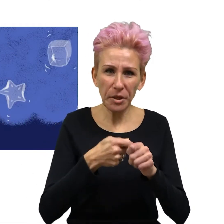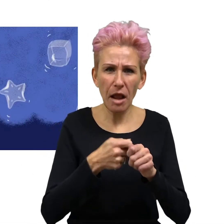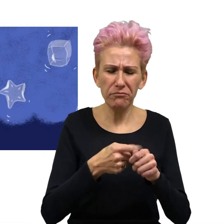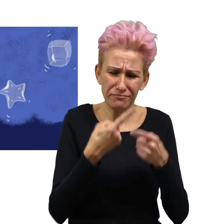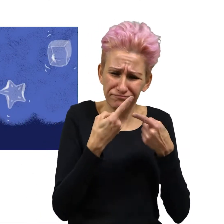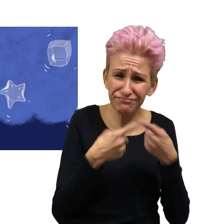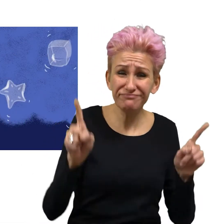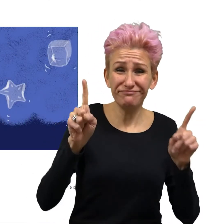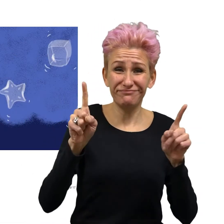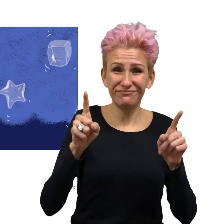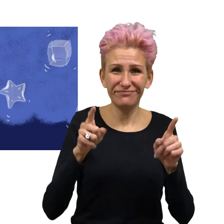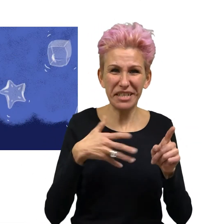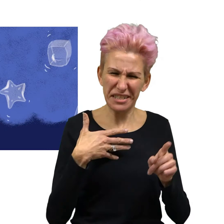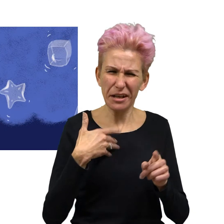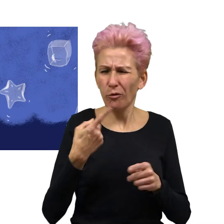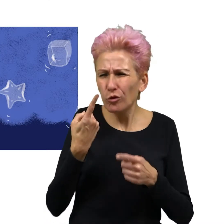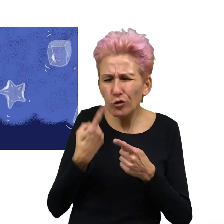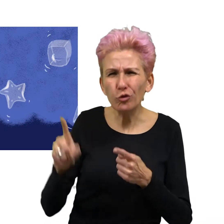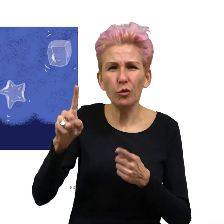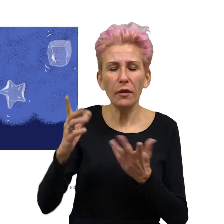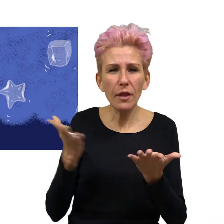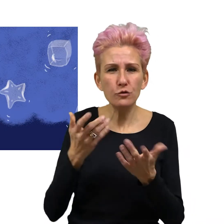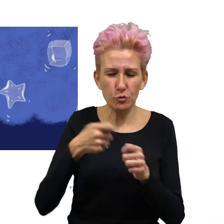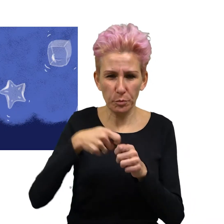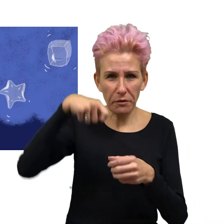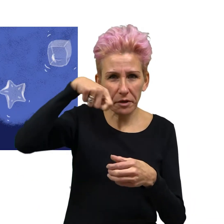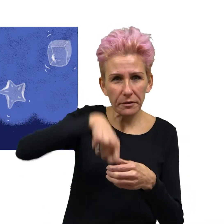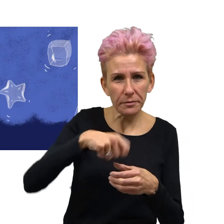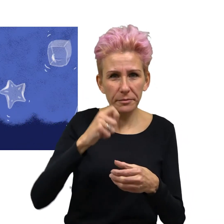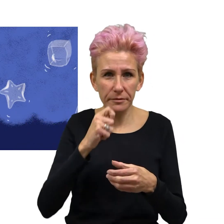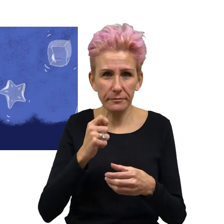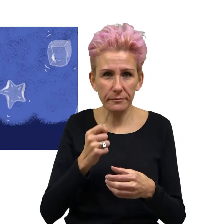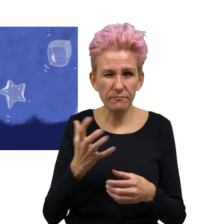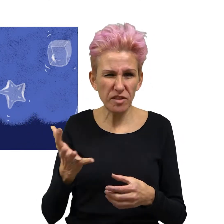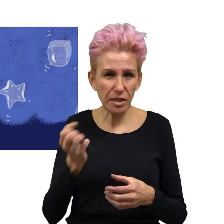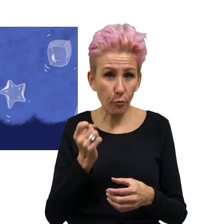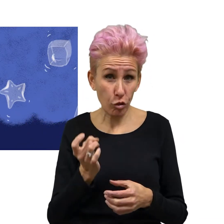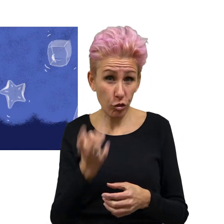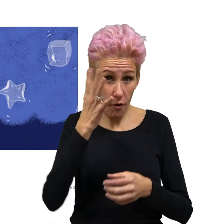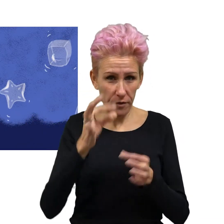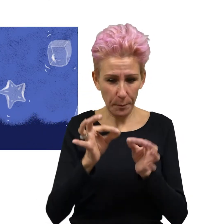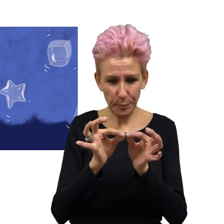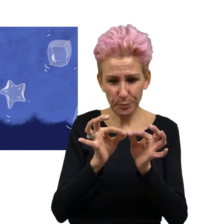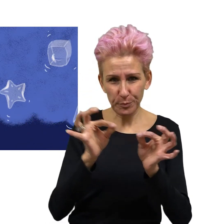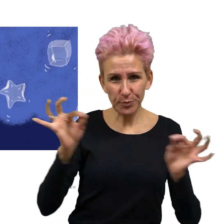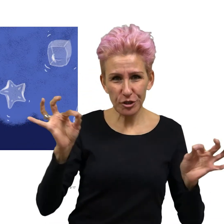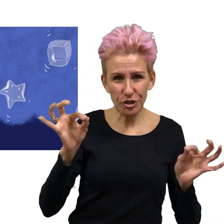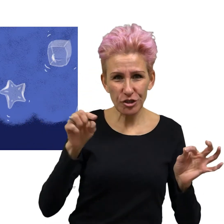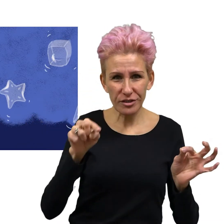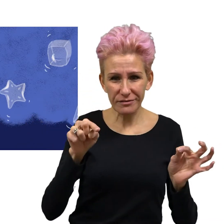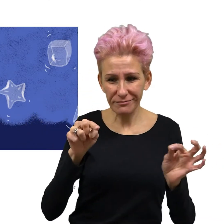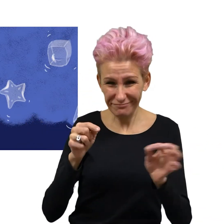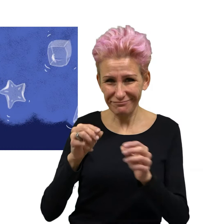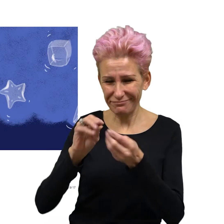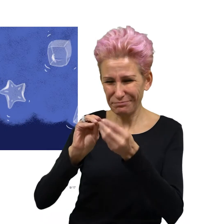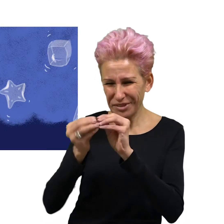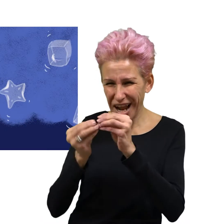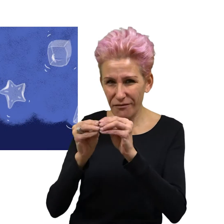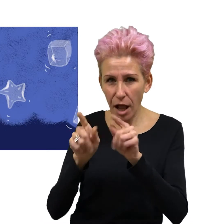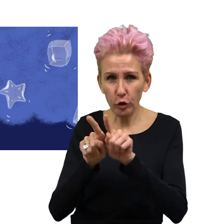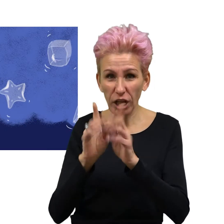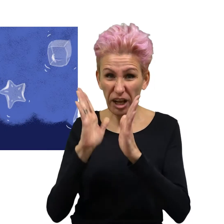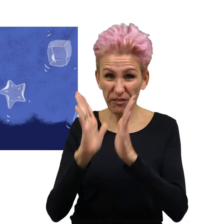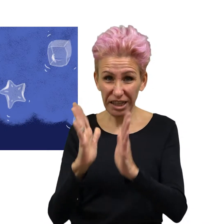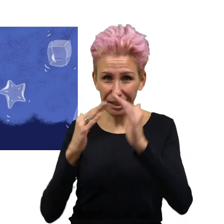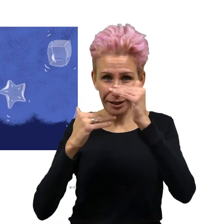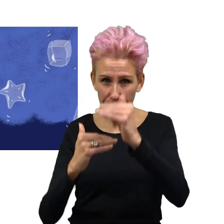Искам да направя различна машина, казала Майя. Тя взела нова тел и я оформила като квадрат. Искам